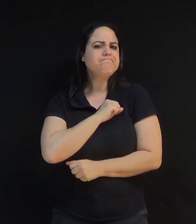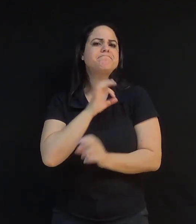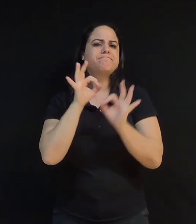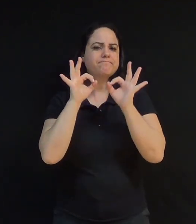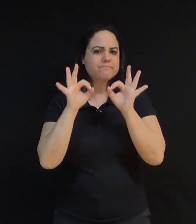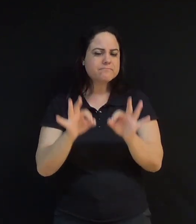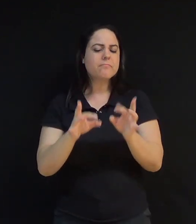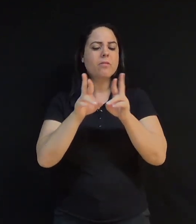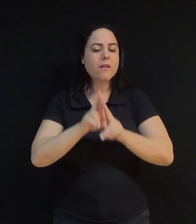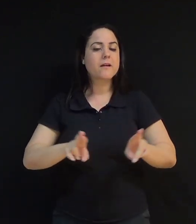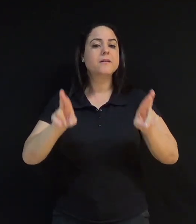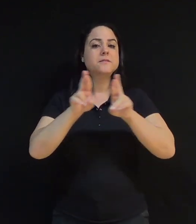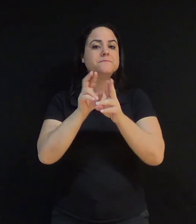nessa caminhada